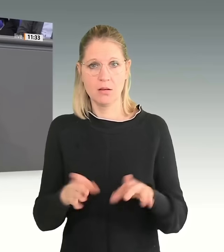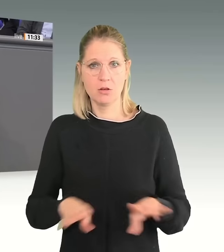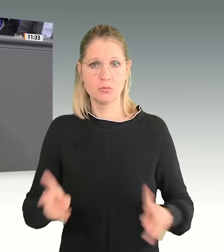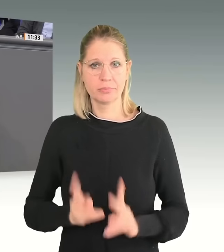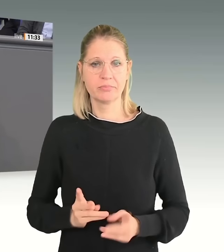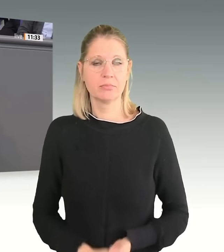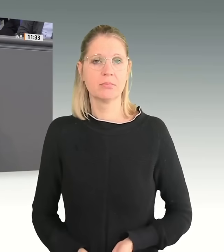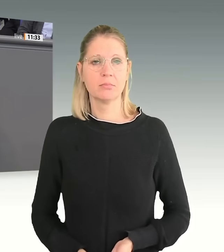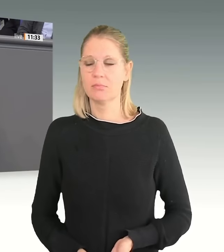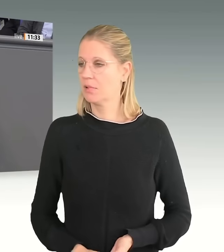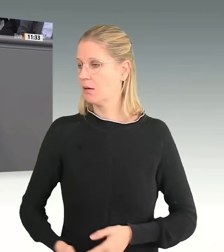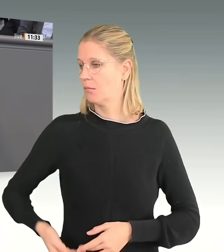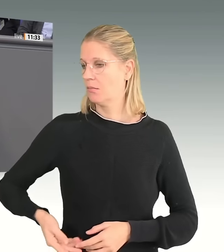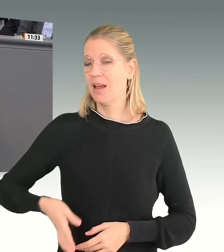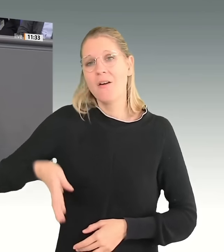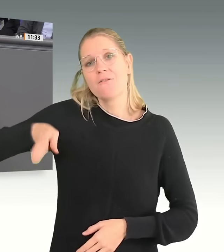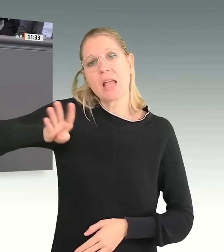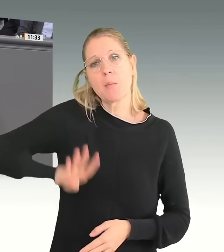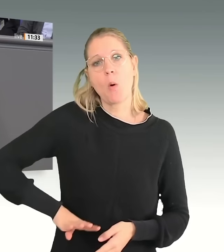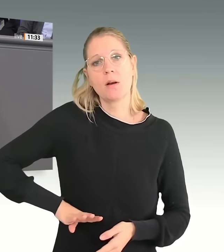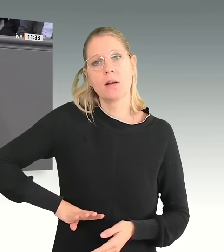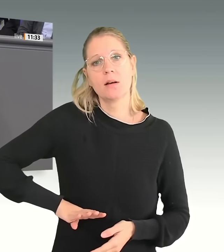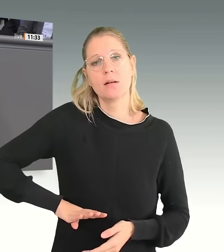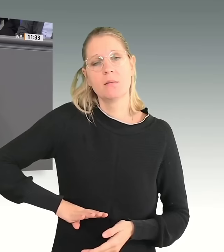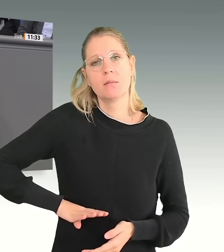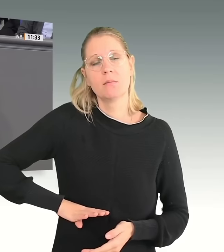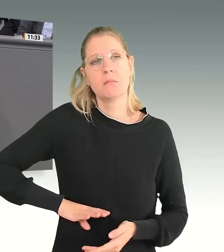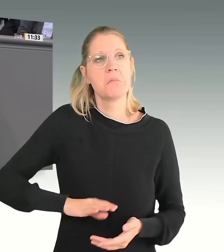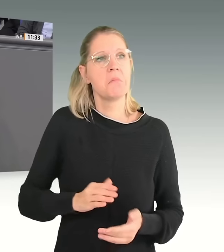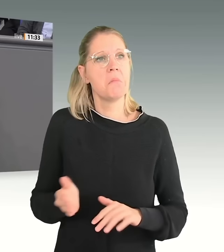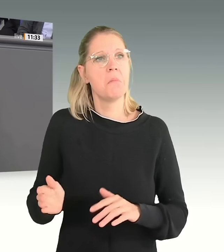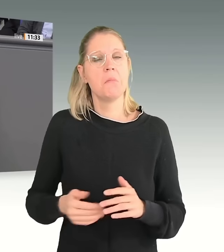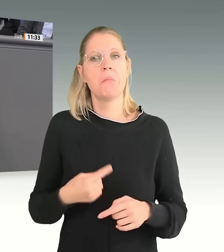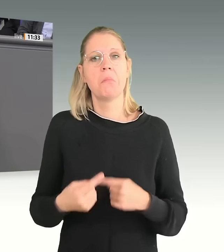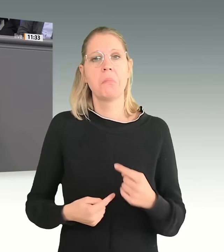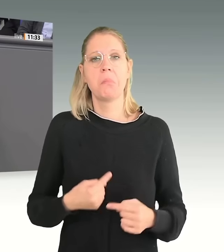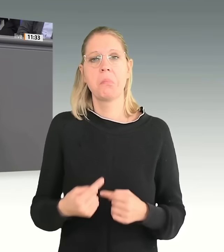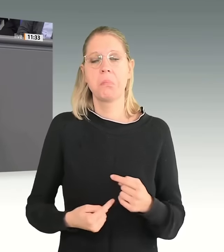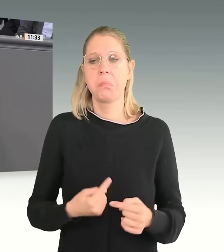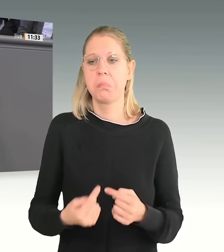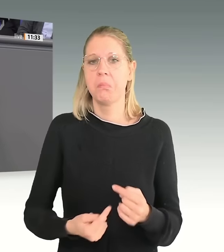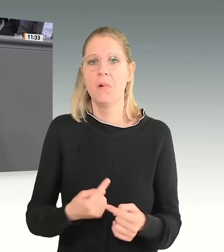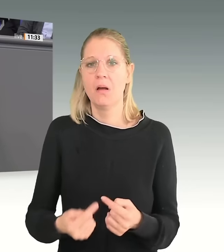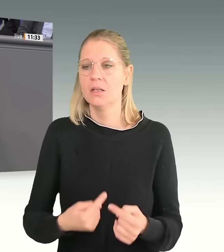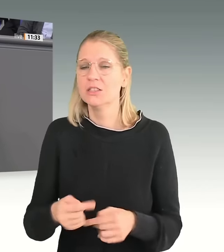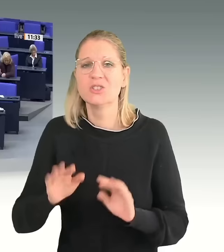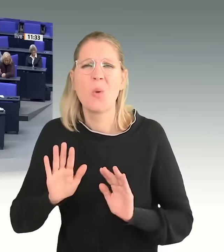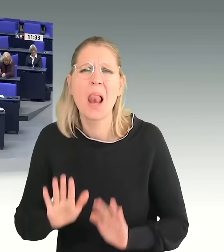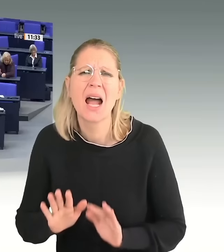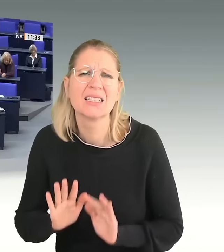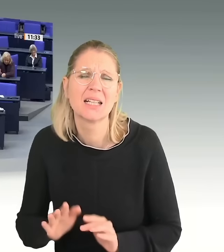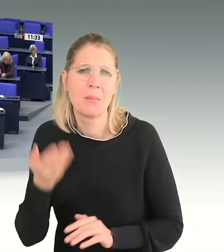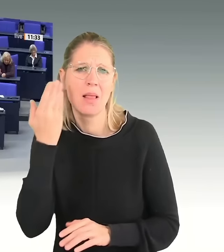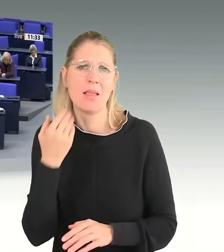Monate vergangen. Und das ist einfach zu langsam, liebe Kolleginnen und Kollegen der Ampel. In